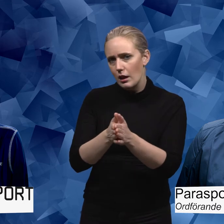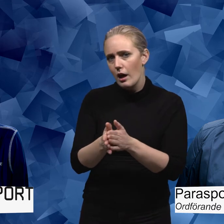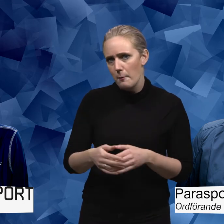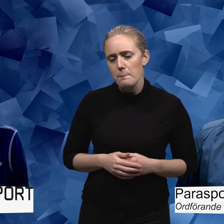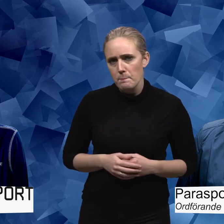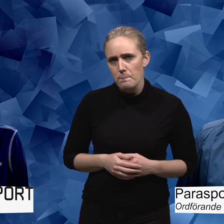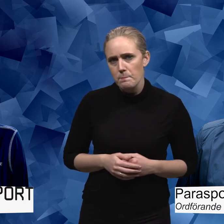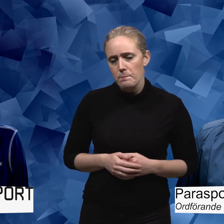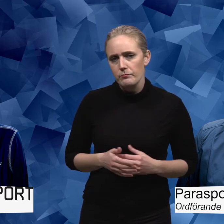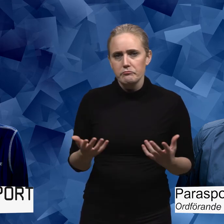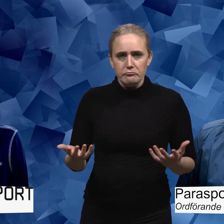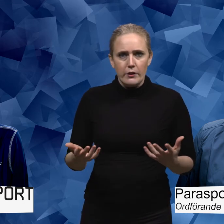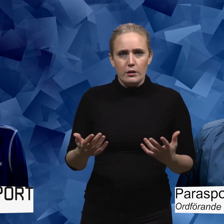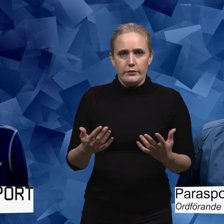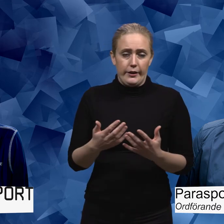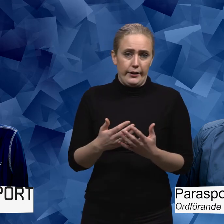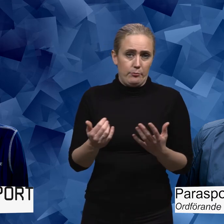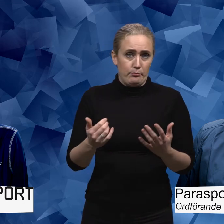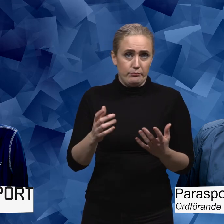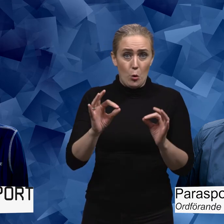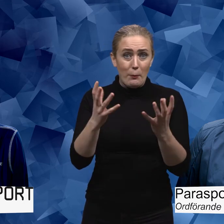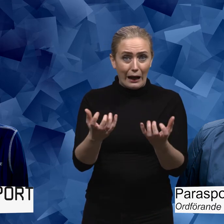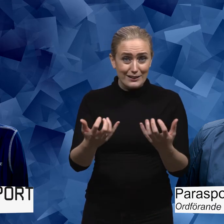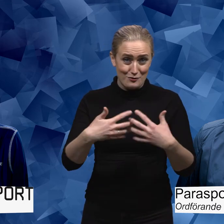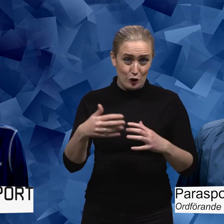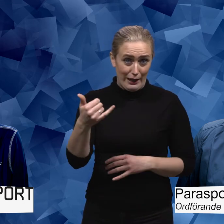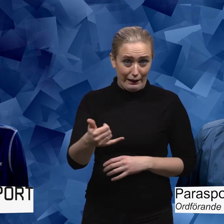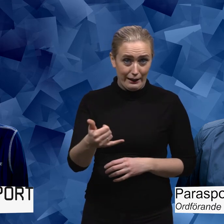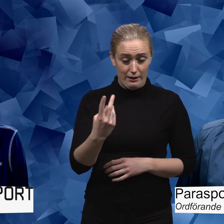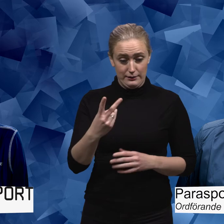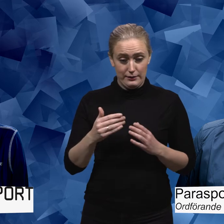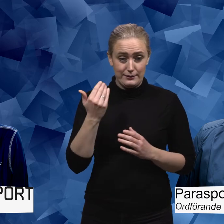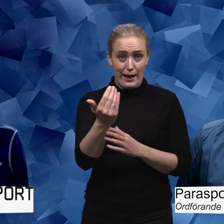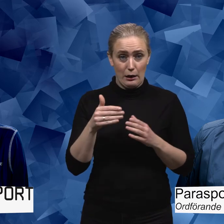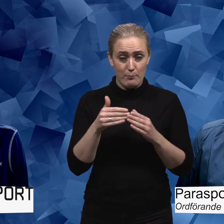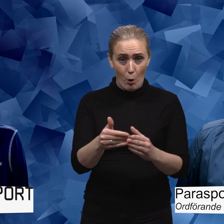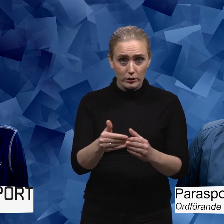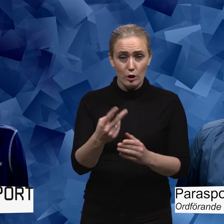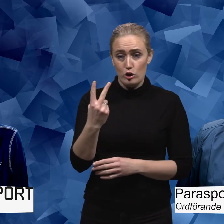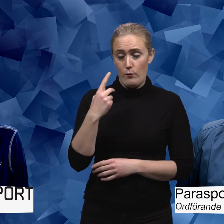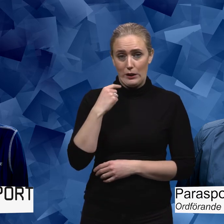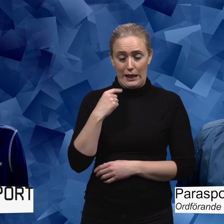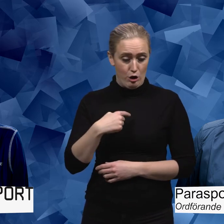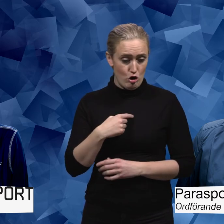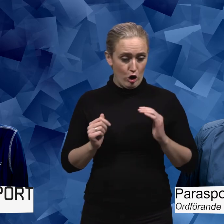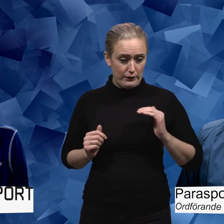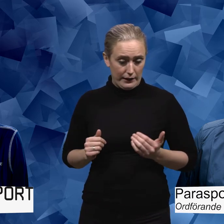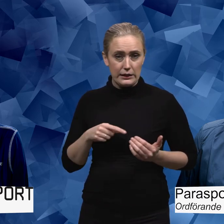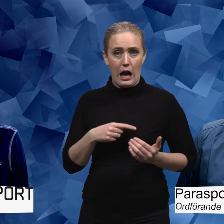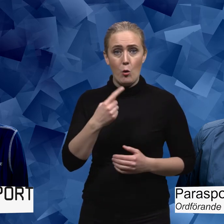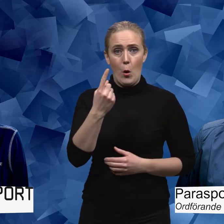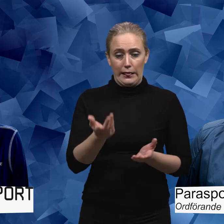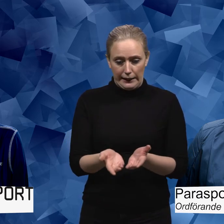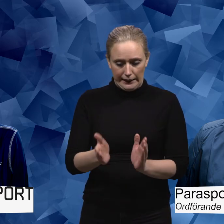tycker jag. Därför att det är många. Vi kan ta bara rent praktiskt på en segelbåt med två grabbar och en hink som toalett.